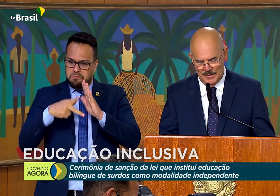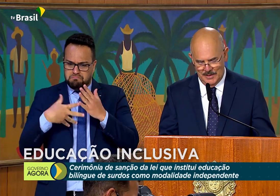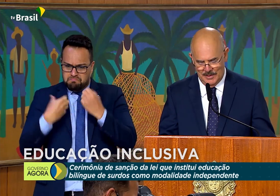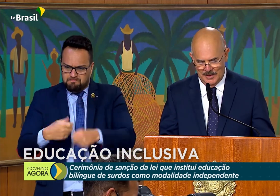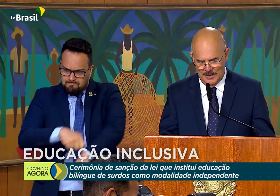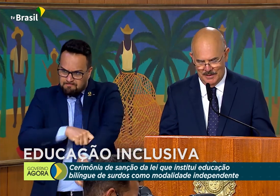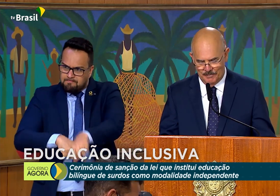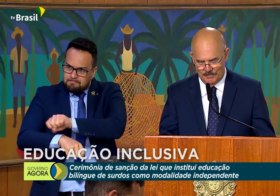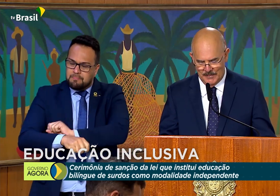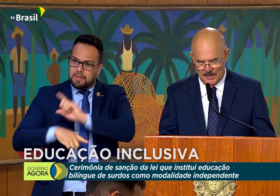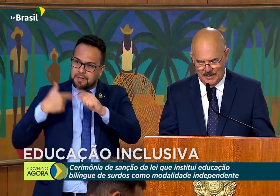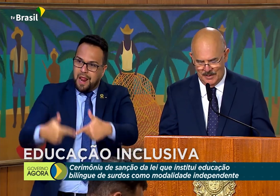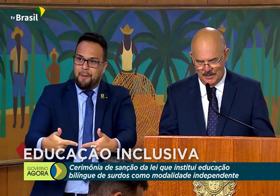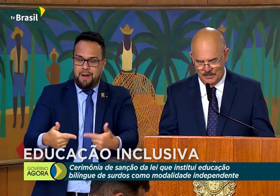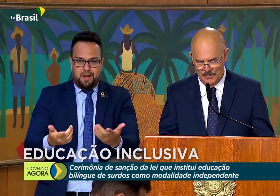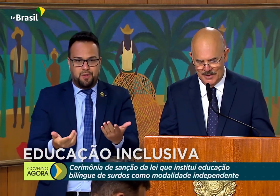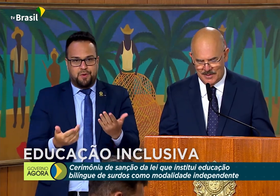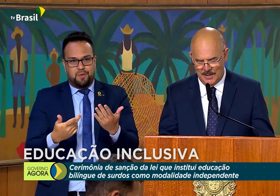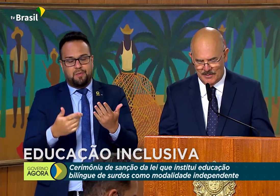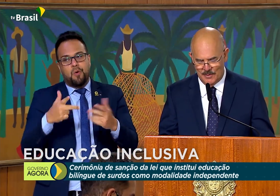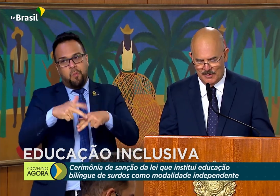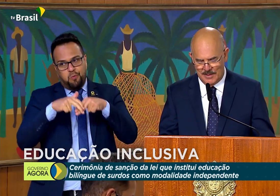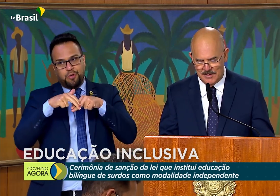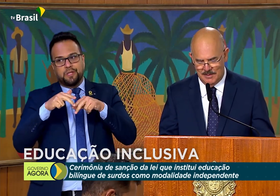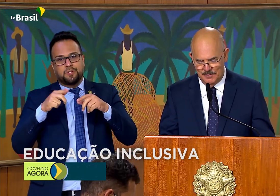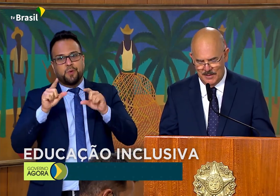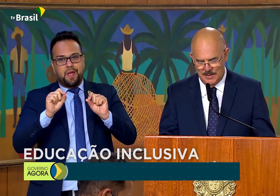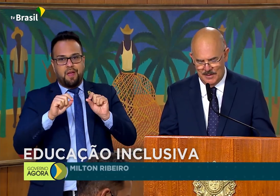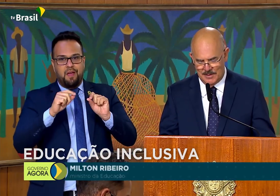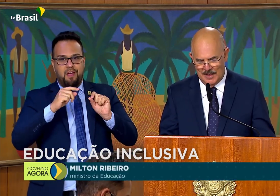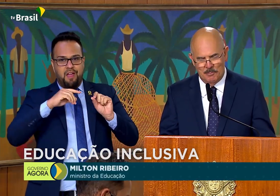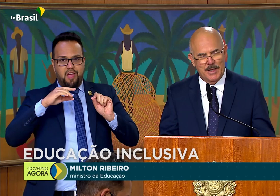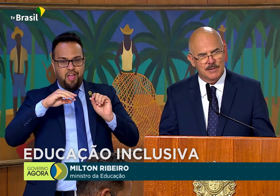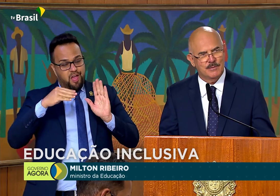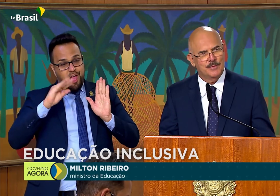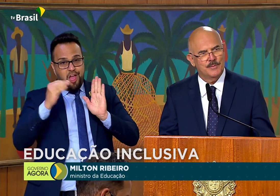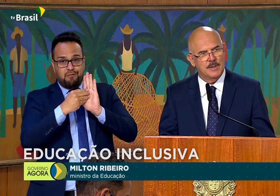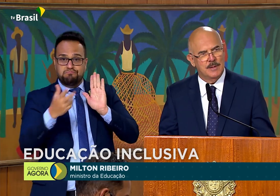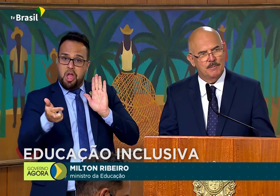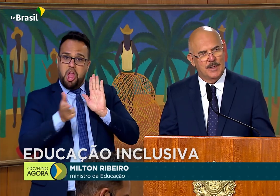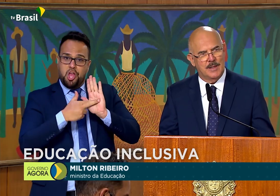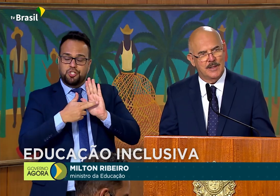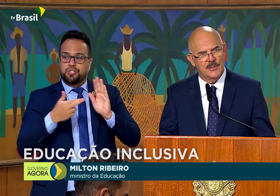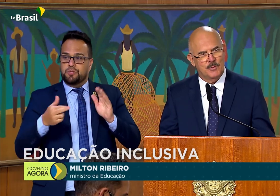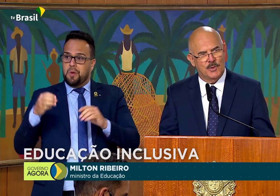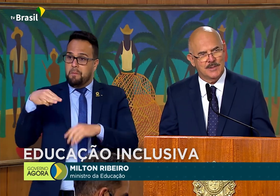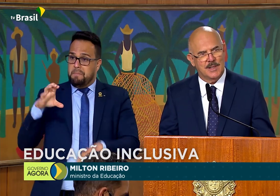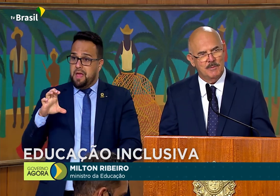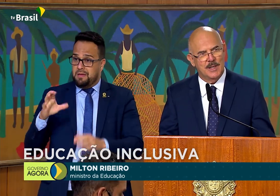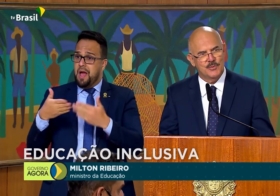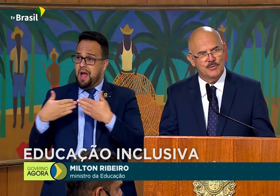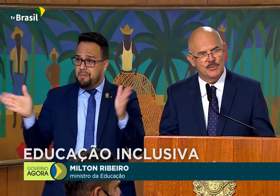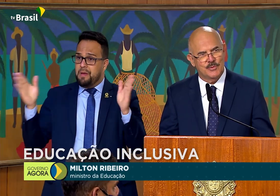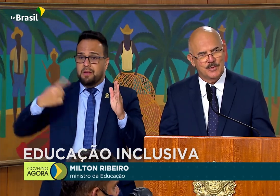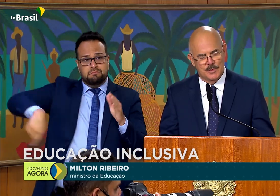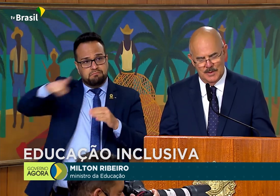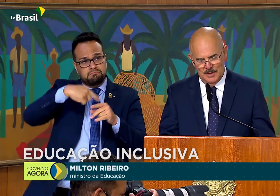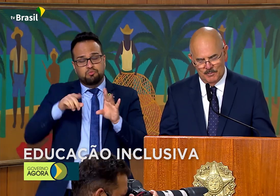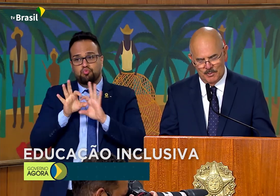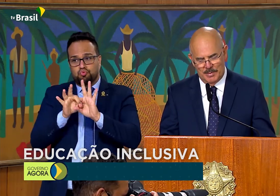que o Ministério da Educação está aberto para que a gente possa caminhar juntos para